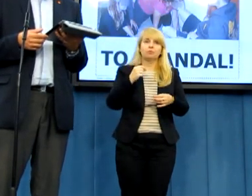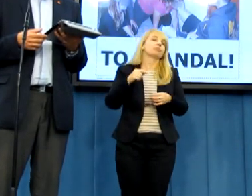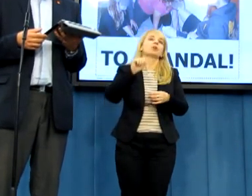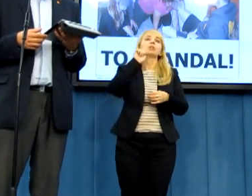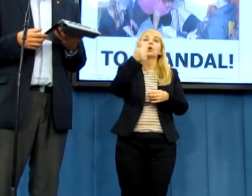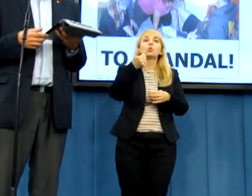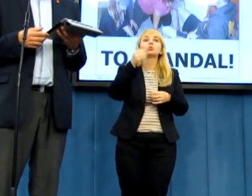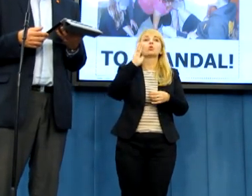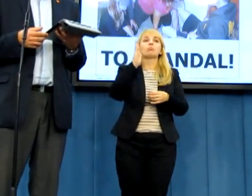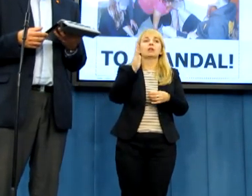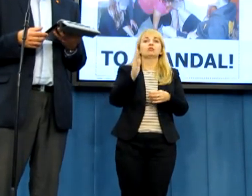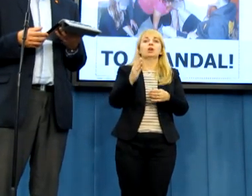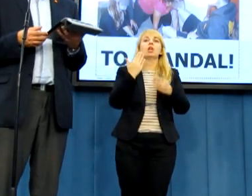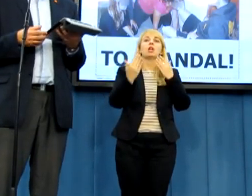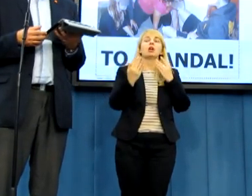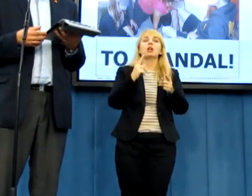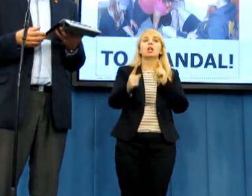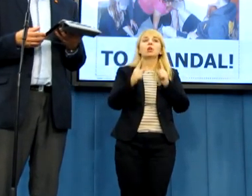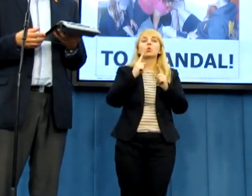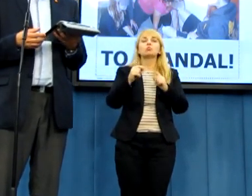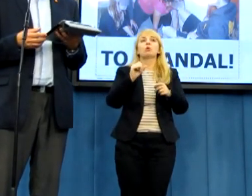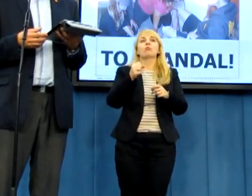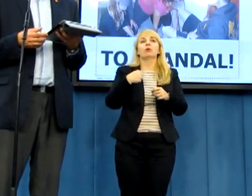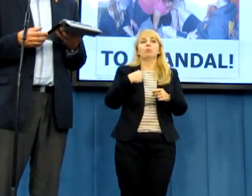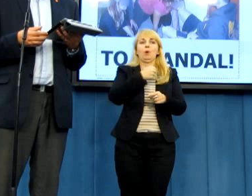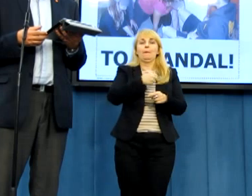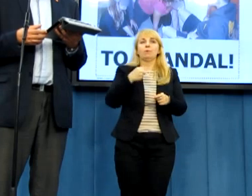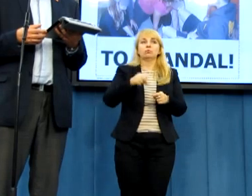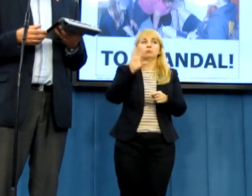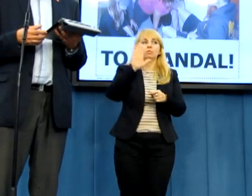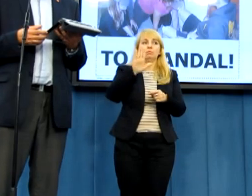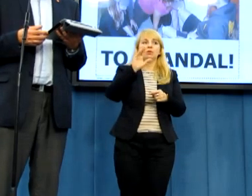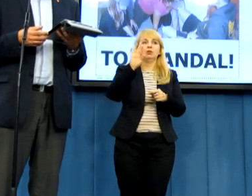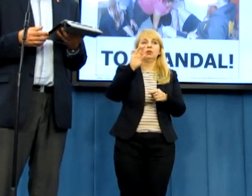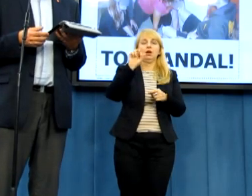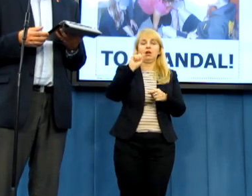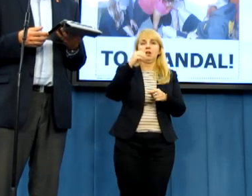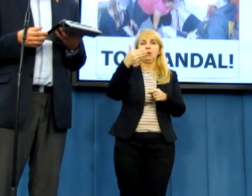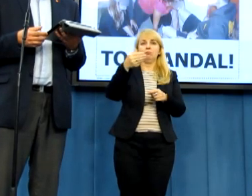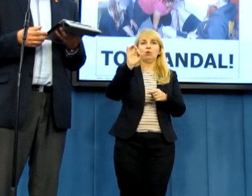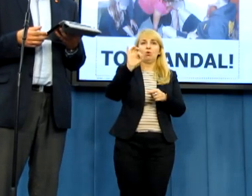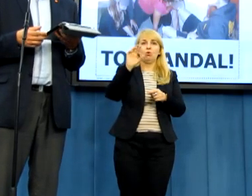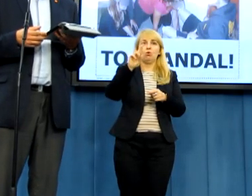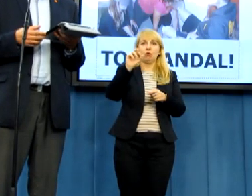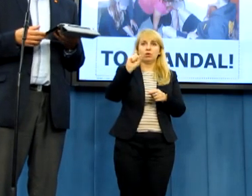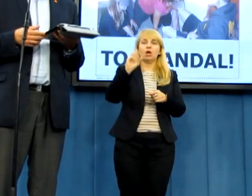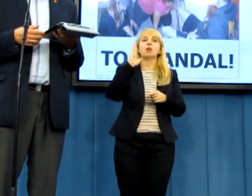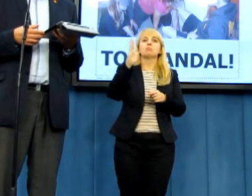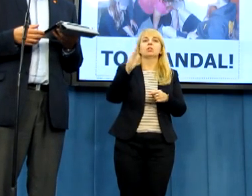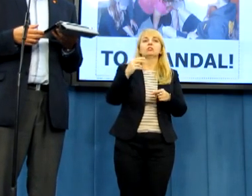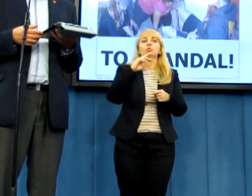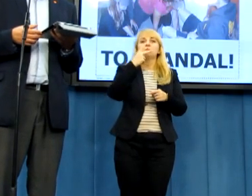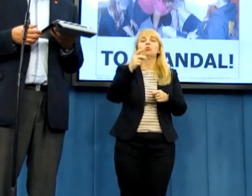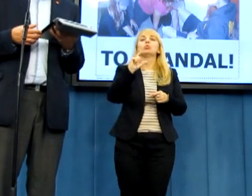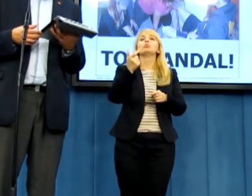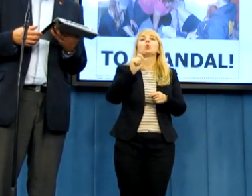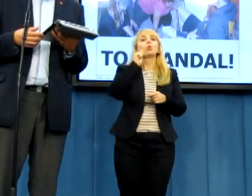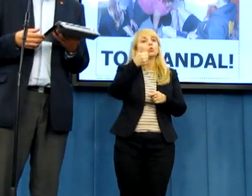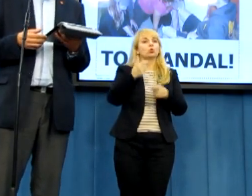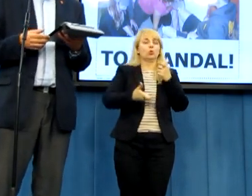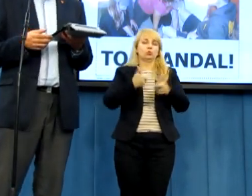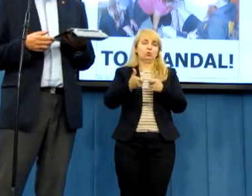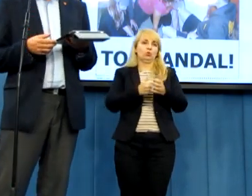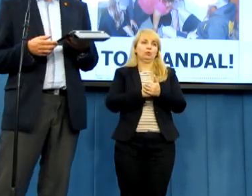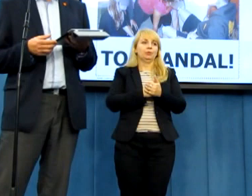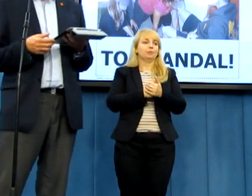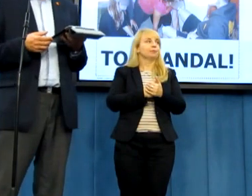Komisji Edukacji, który przedstawi konkretne działania, jakie w tej sprawie on jako przewodniczący tej komisji podejmie. To tyle, proszę